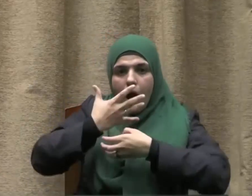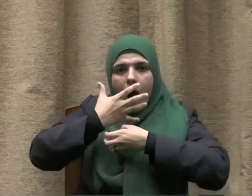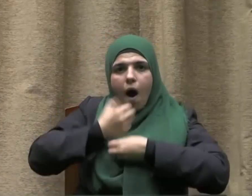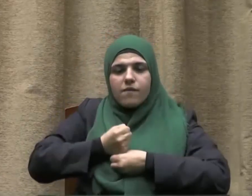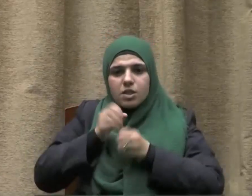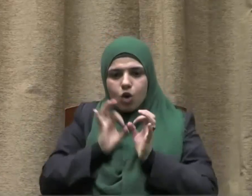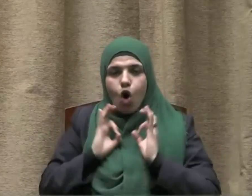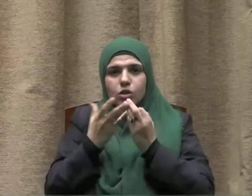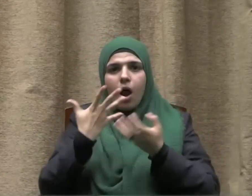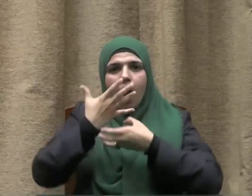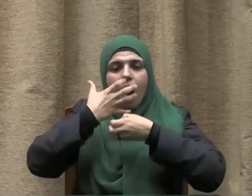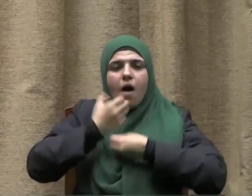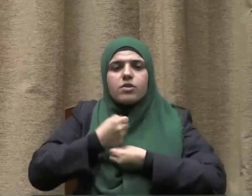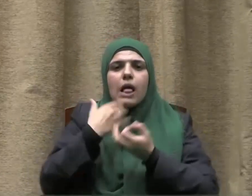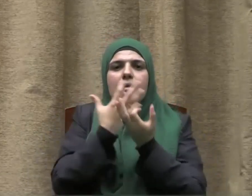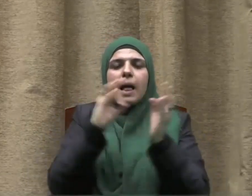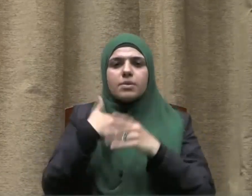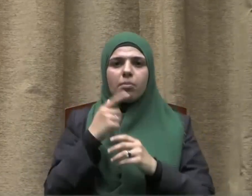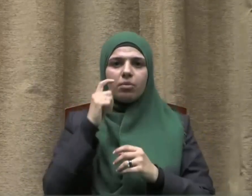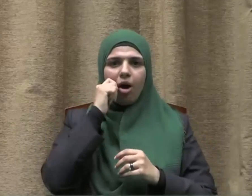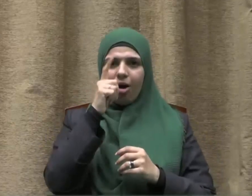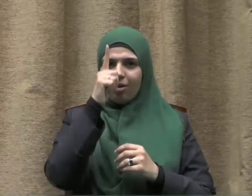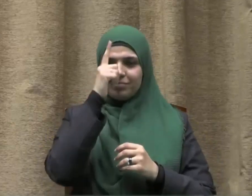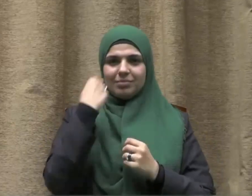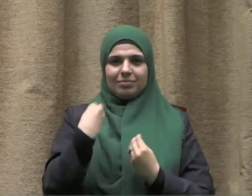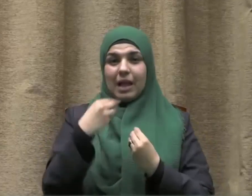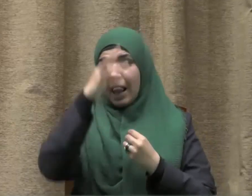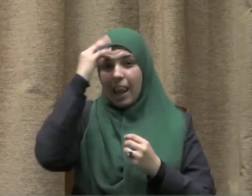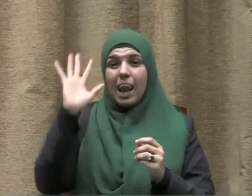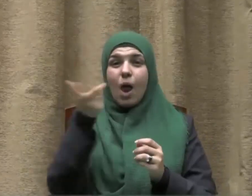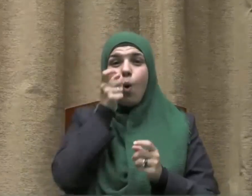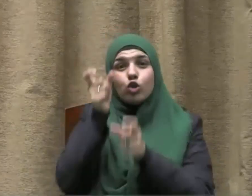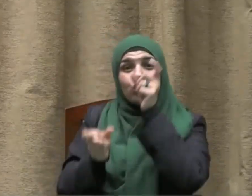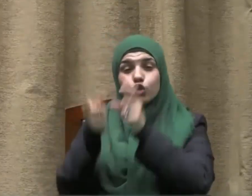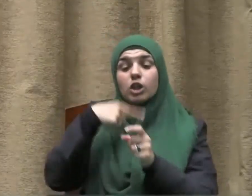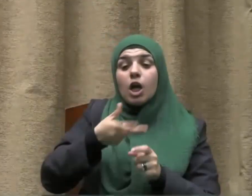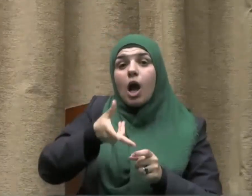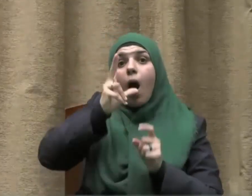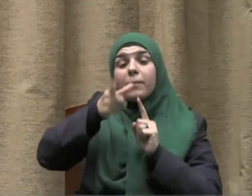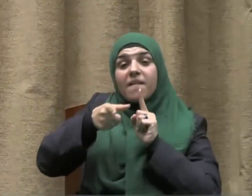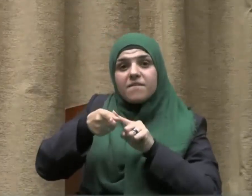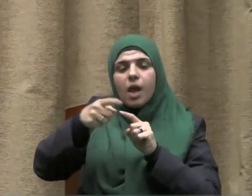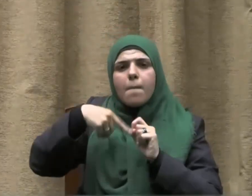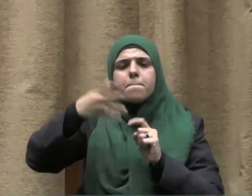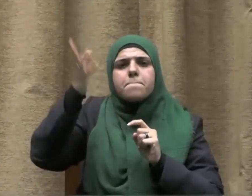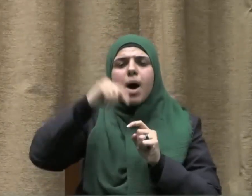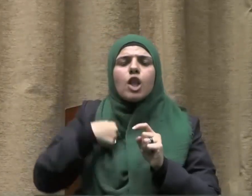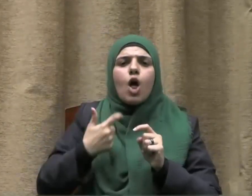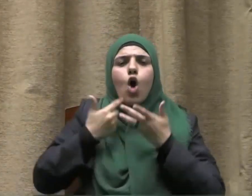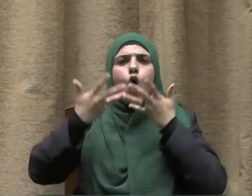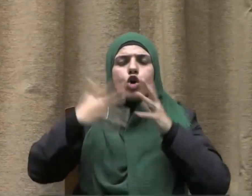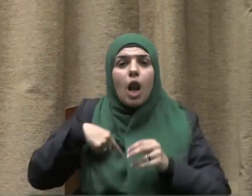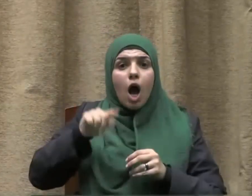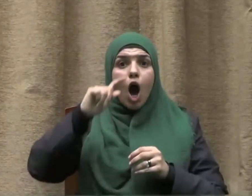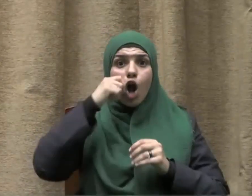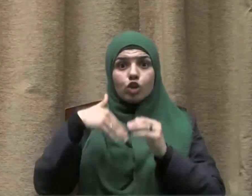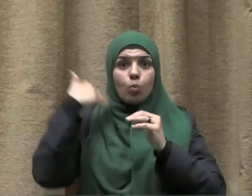عرضي وأحفظ مرؤتي لأنه من شرب الخمر كان لعرضه ومرؤته